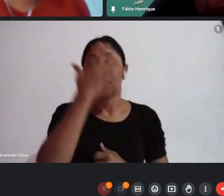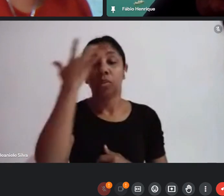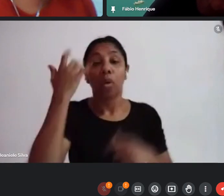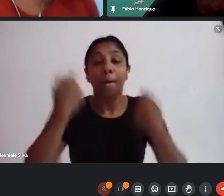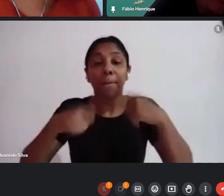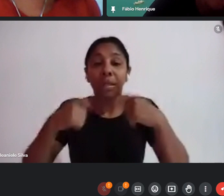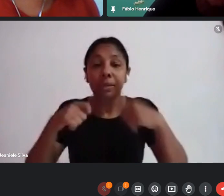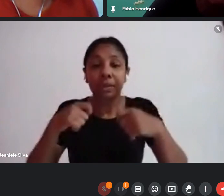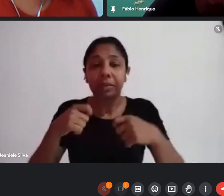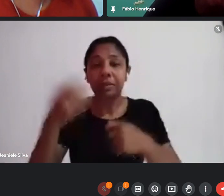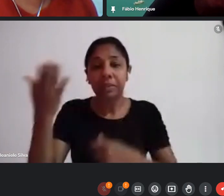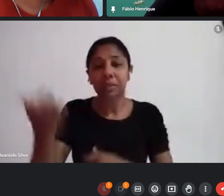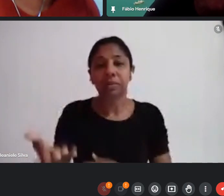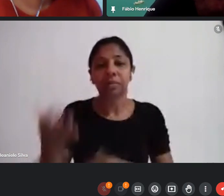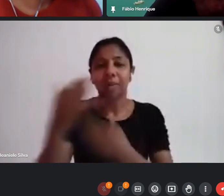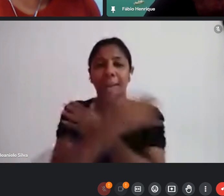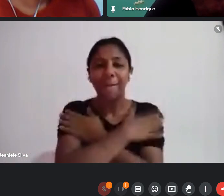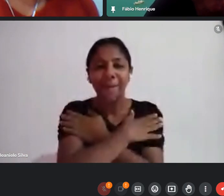um abraço